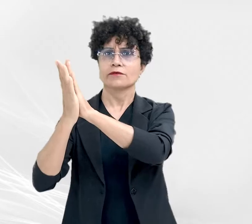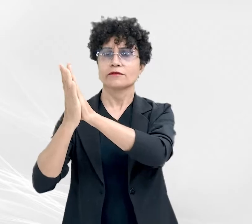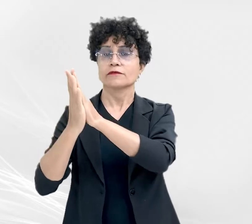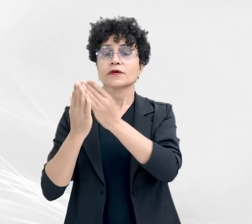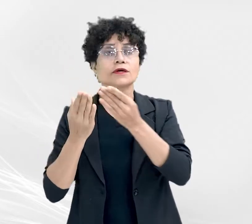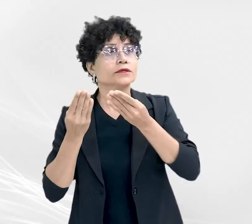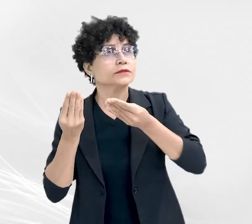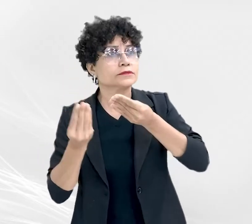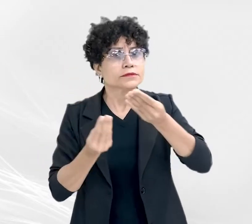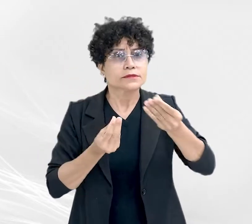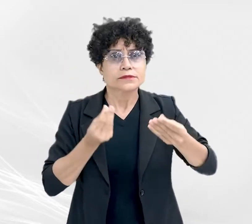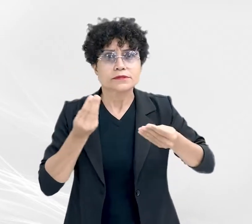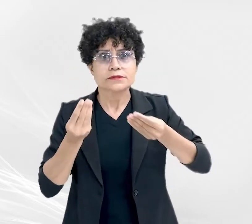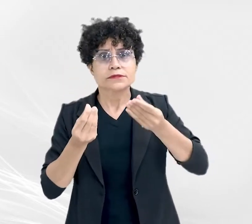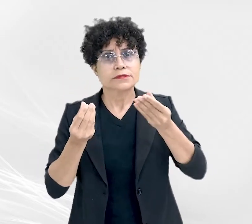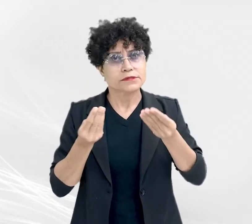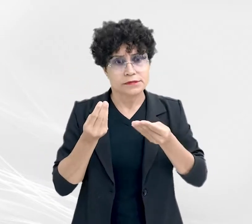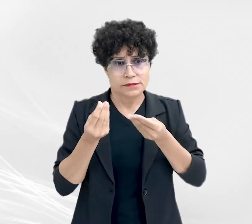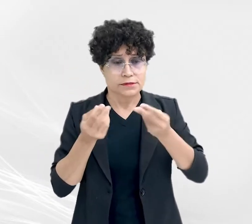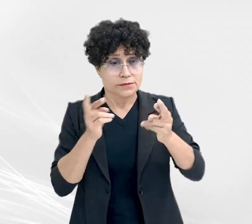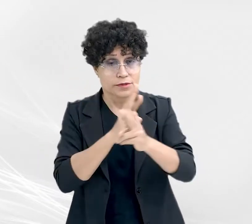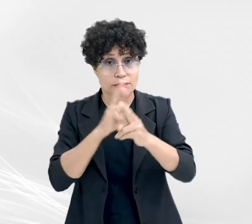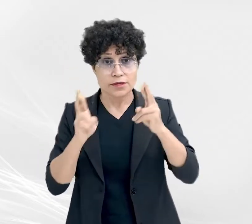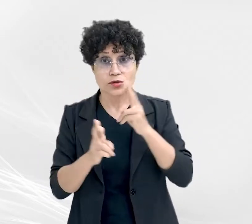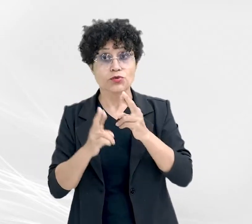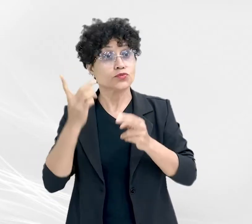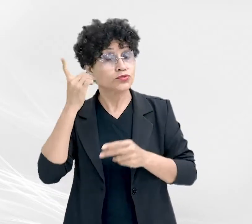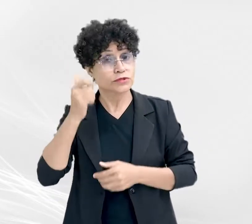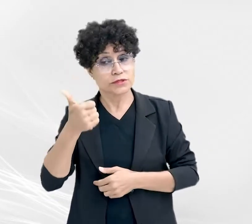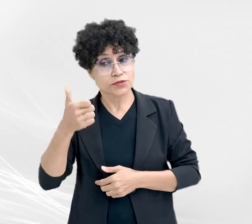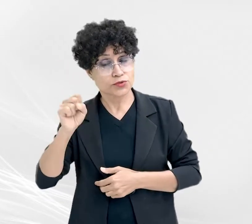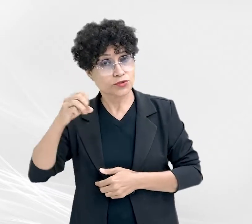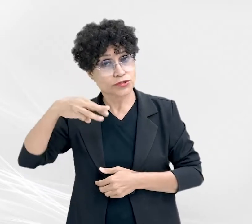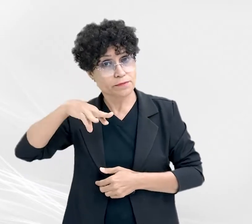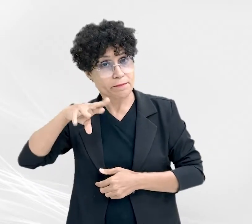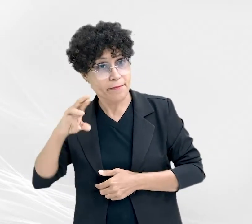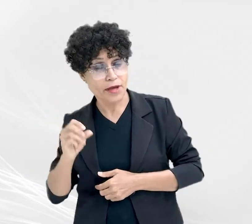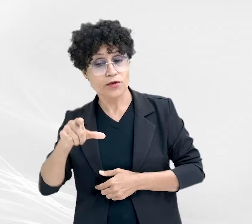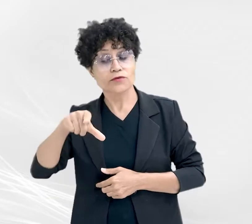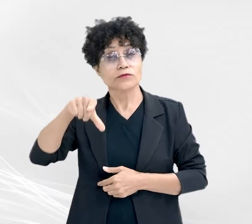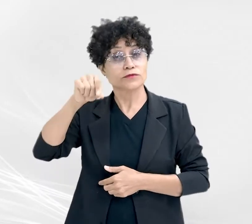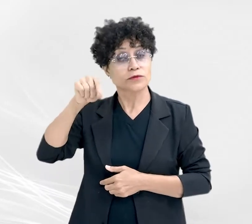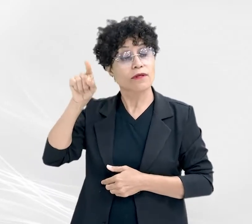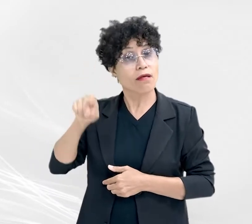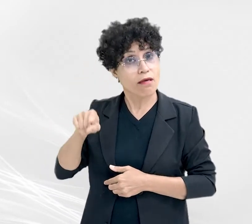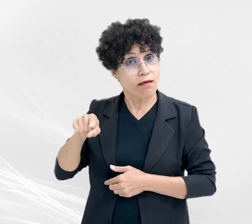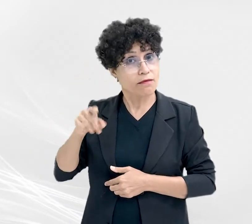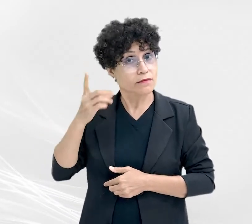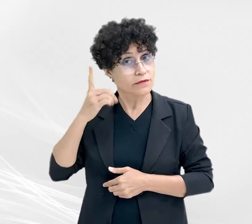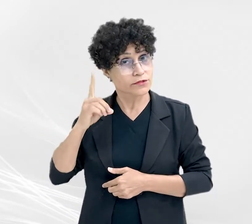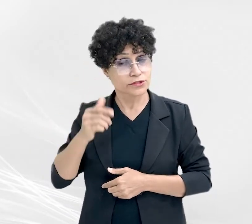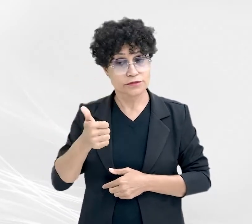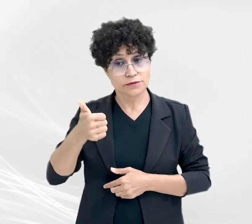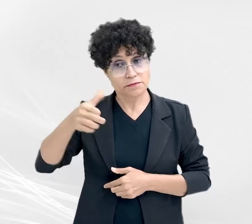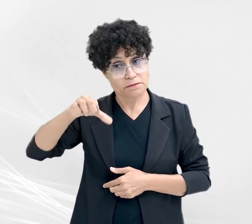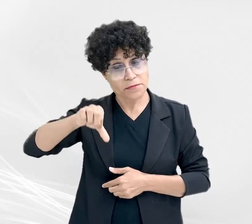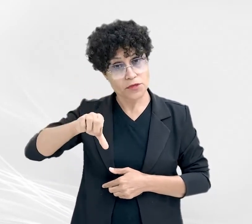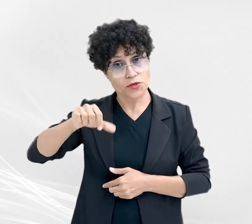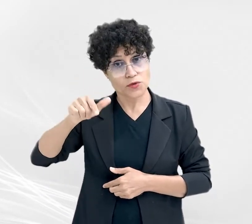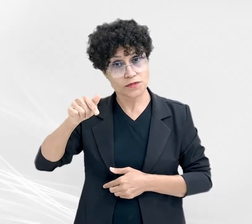sensibilização, alusiva ao dia 18 de maio, foi escolhida porque, nesse dia, no ano de 1973,